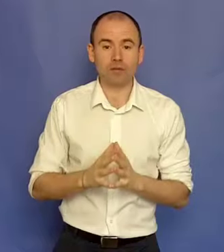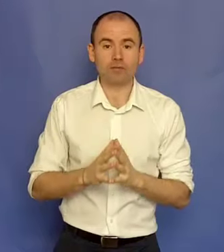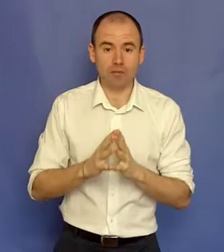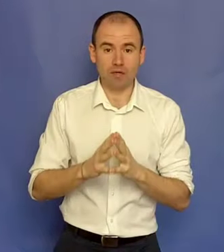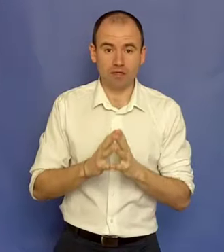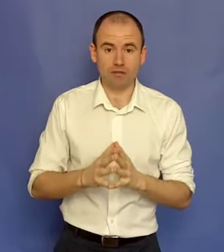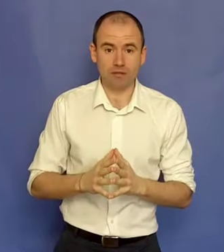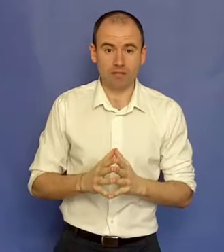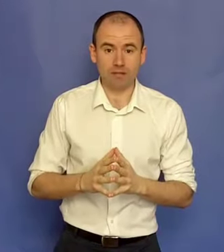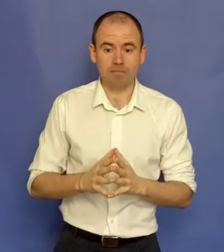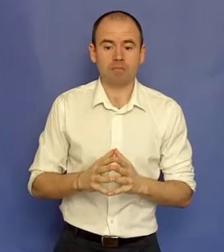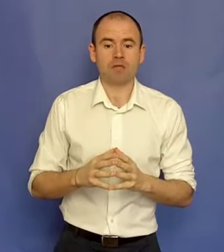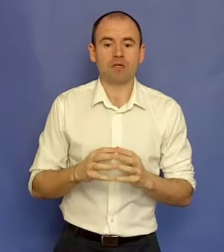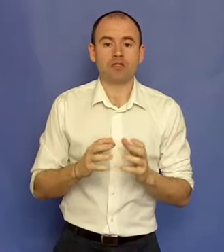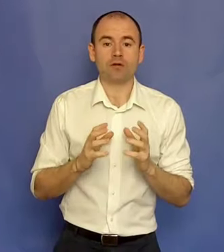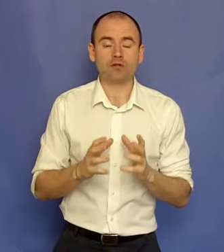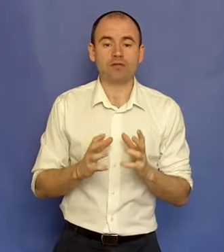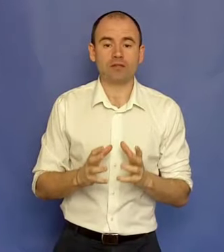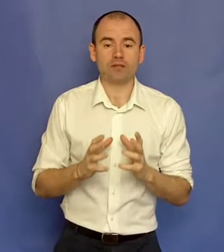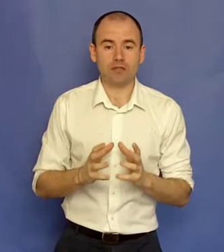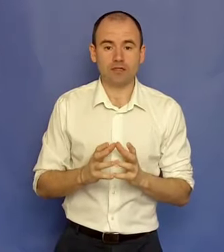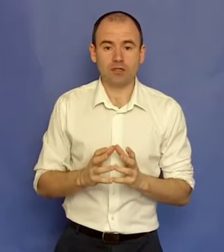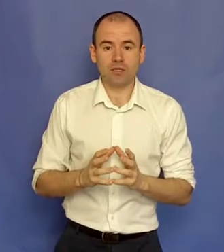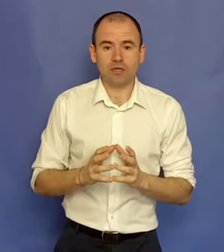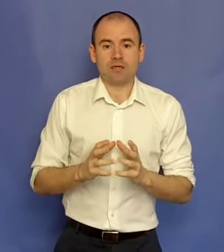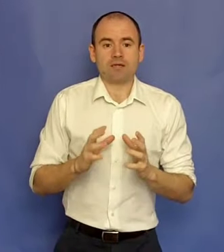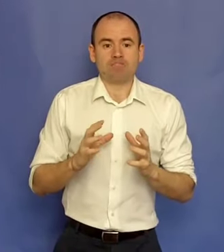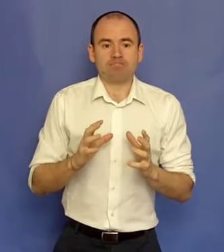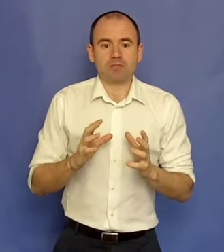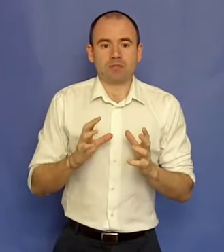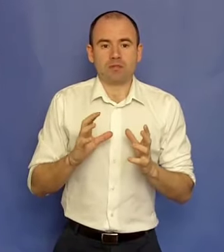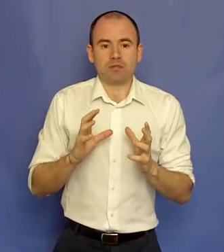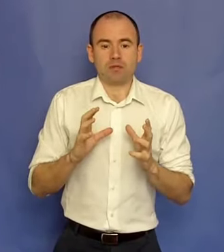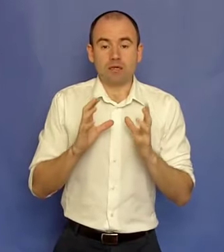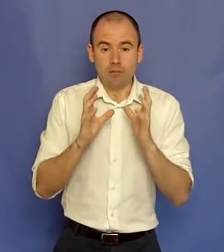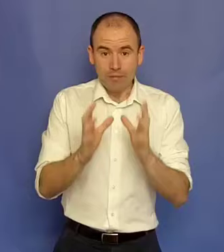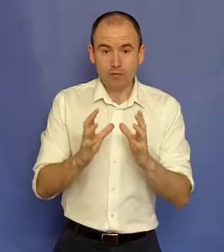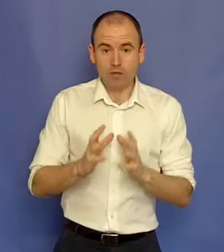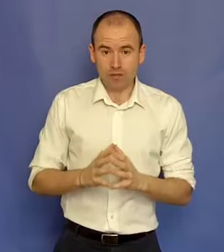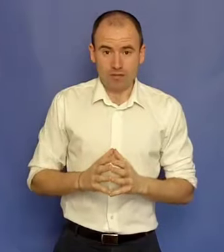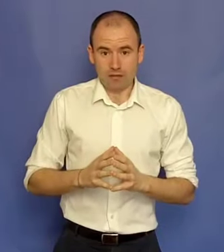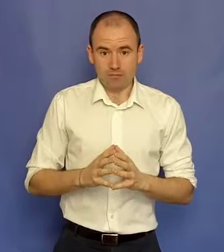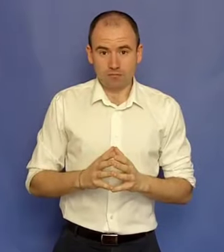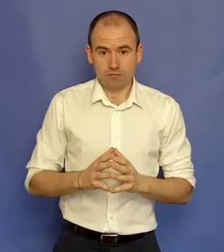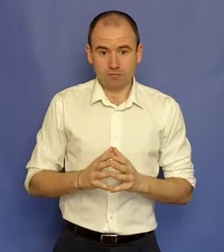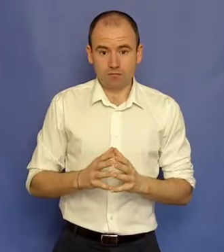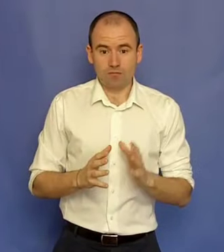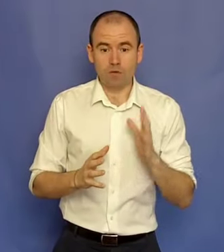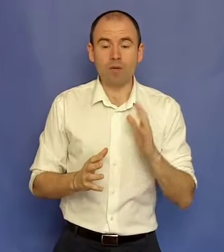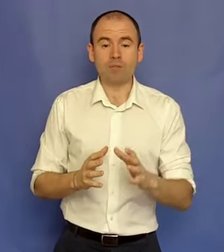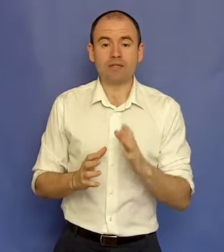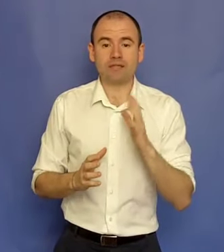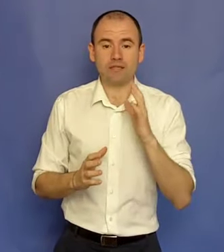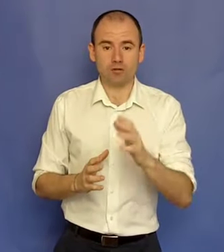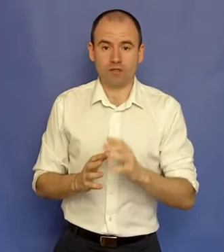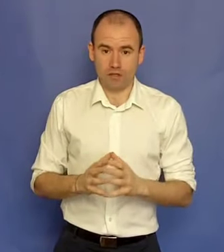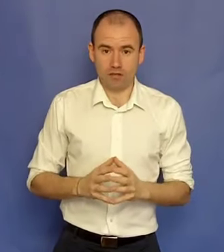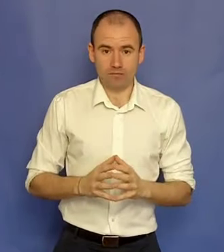vorbim despre banii în această lecție. Și vreau să te fac să înțelegi că în momentul ăsta, probabil te irosești.